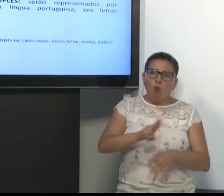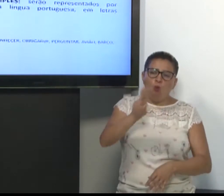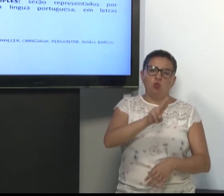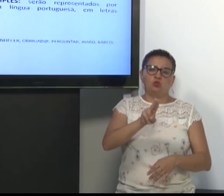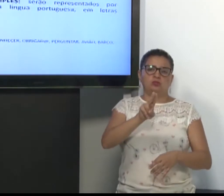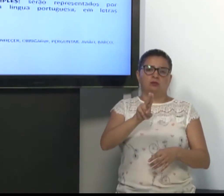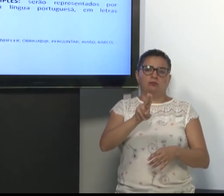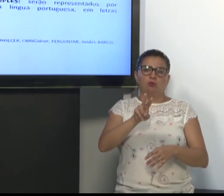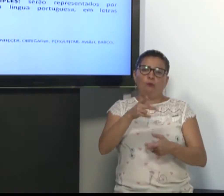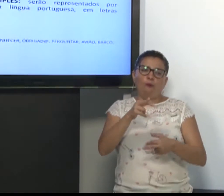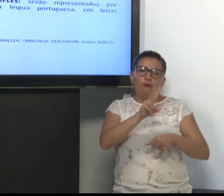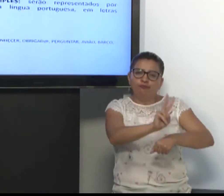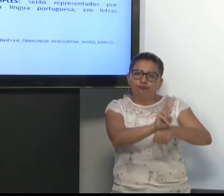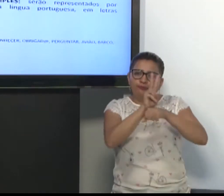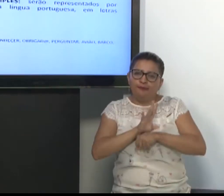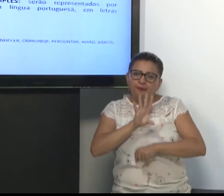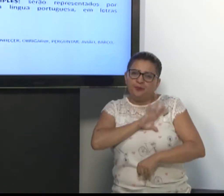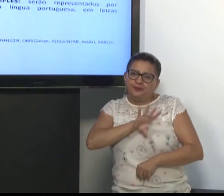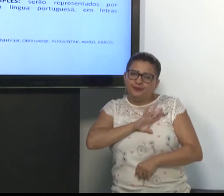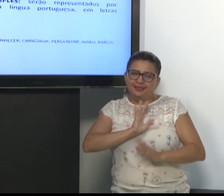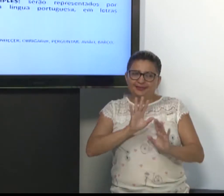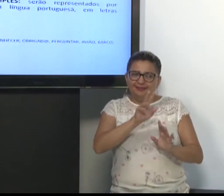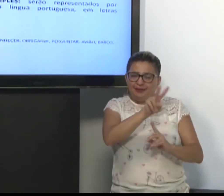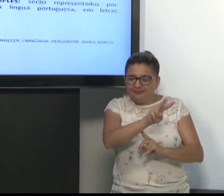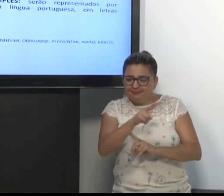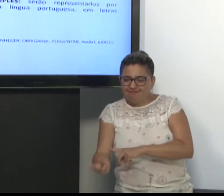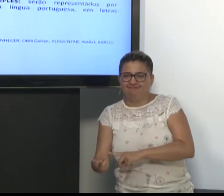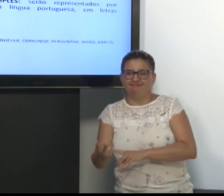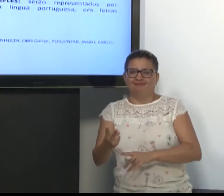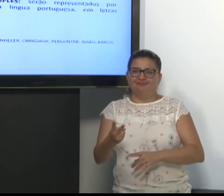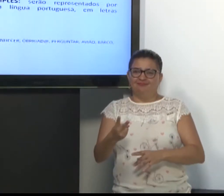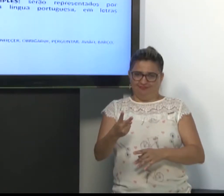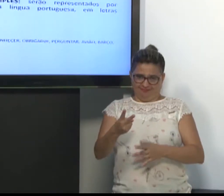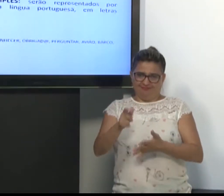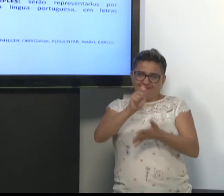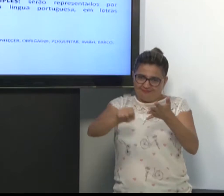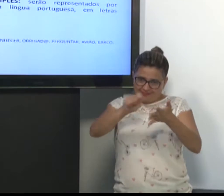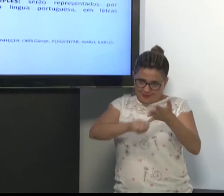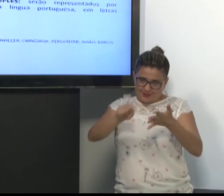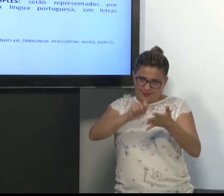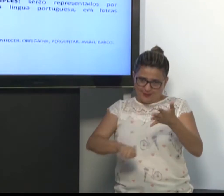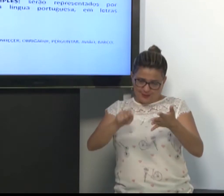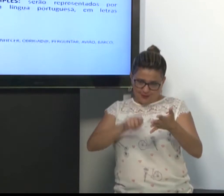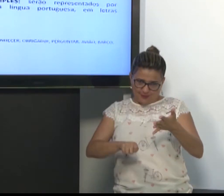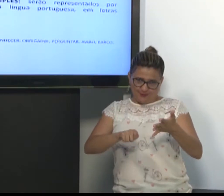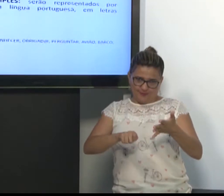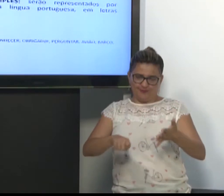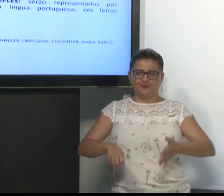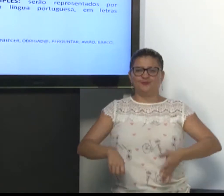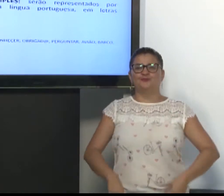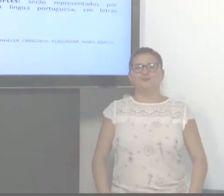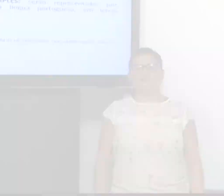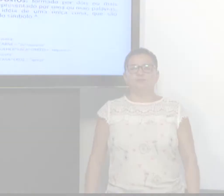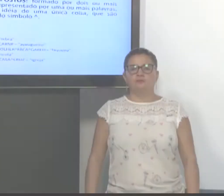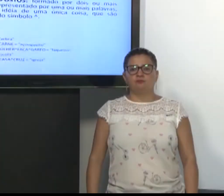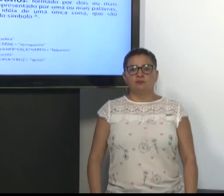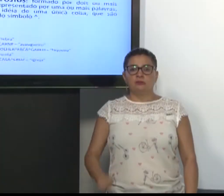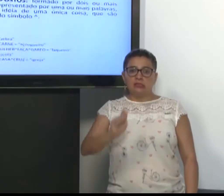maiúscula. Porque é um empréstimo do português. Para a escrita da Libras. E tem